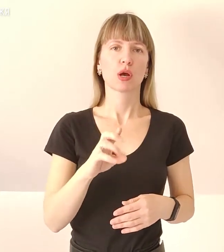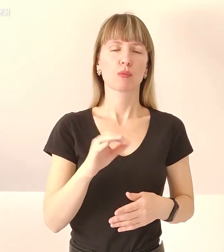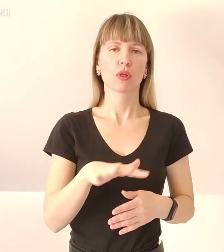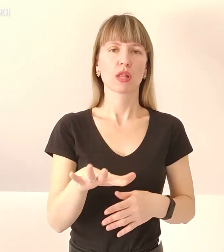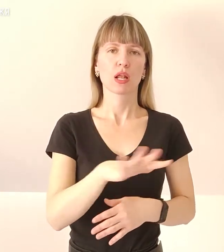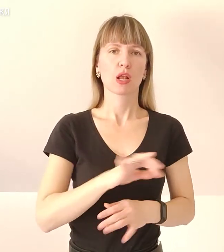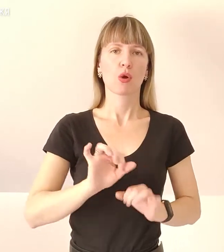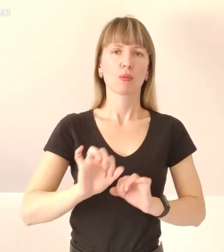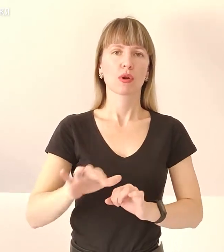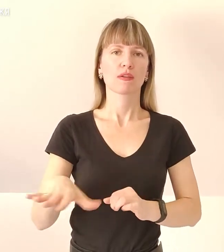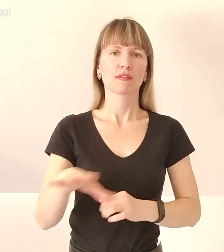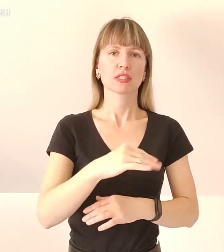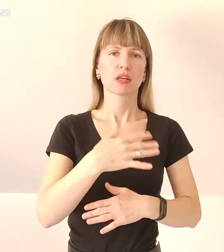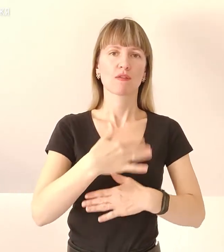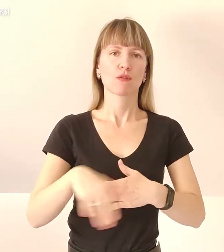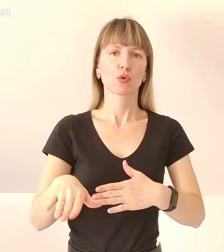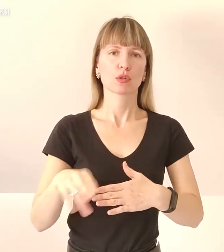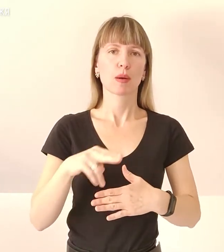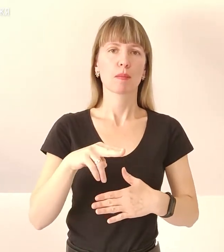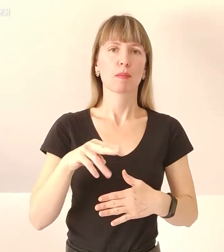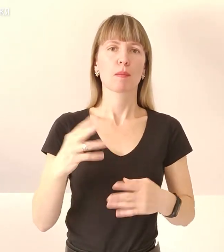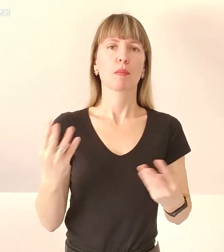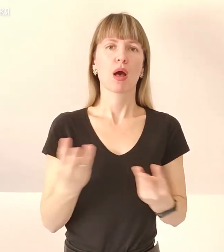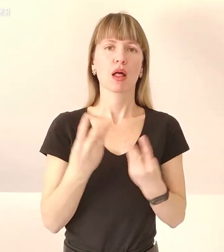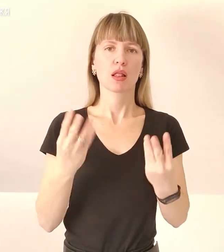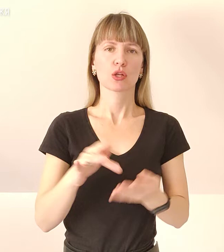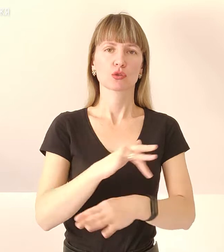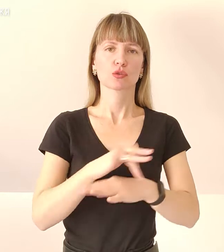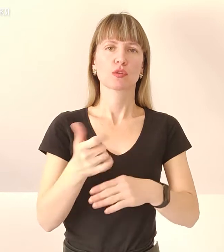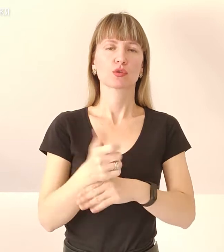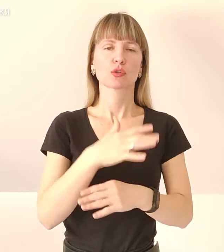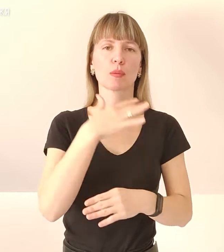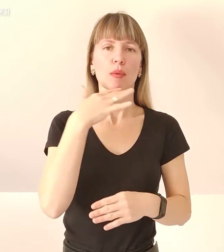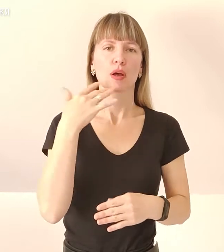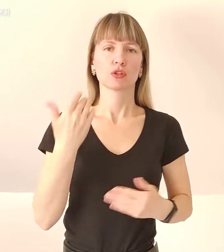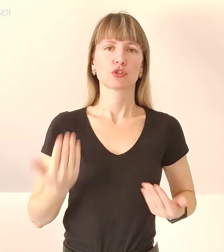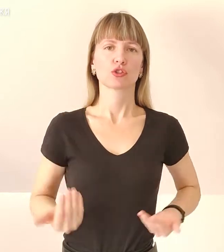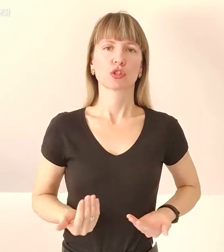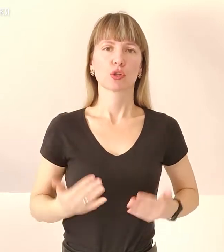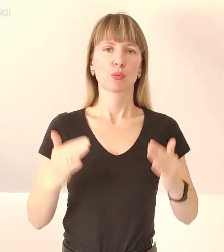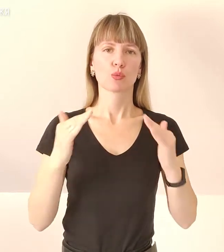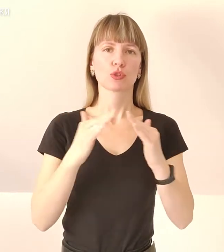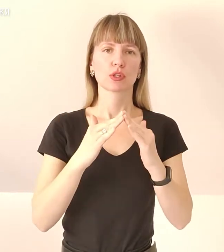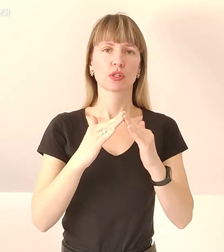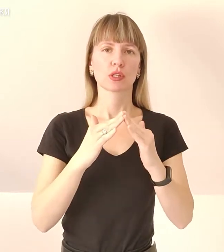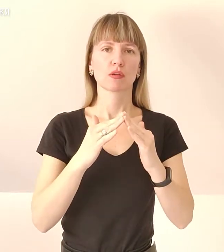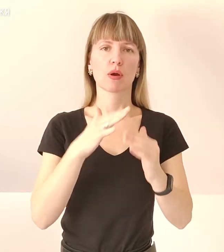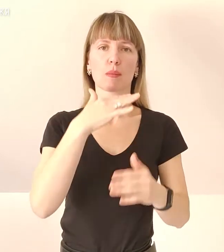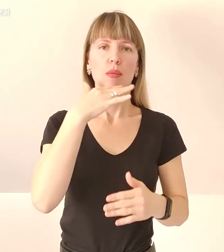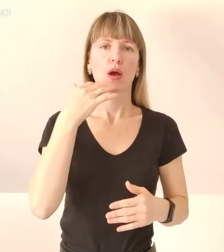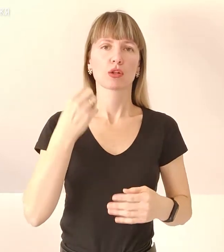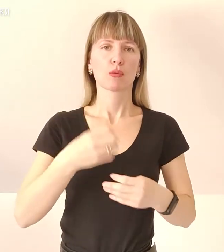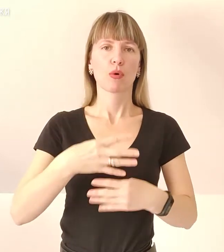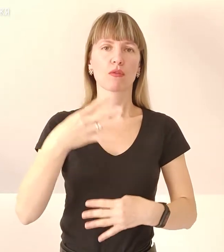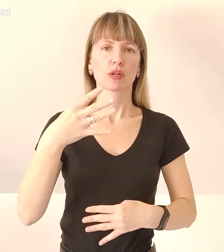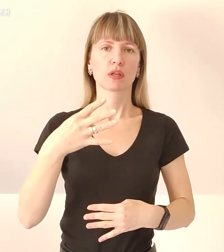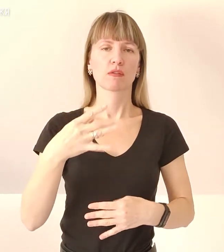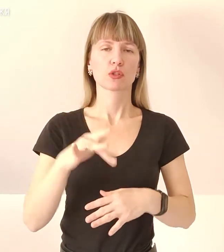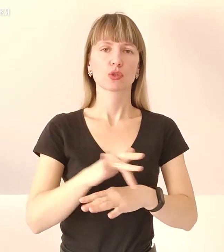Вся вулиця пала, зруйнували дуже багато жилих будинків, багато поверхівки, зруйновані.